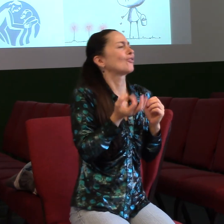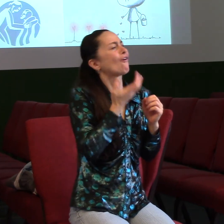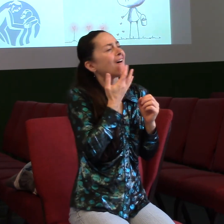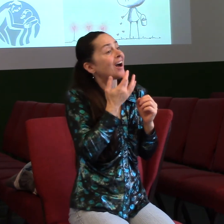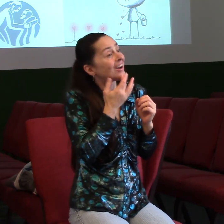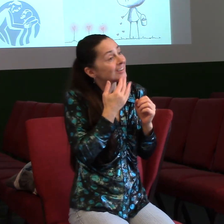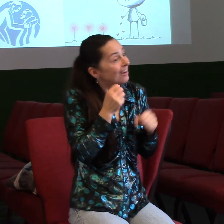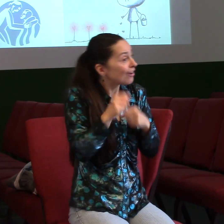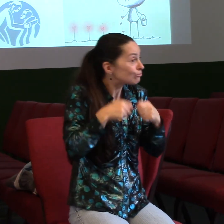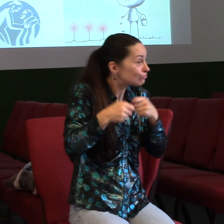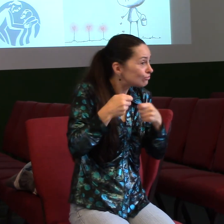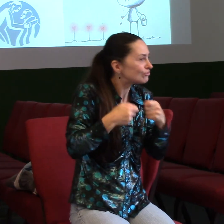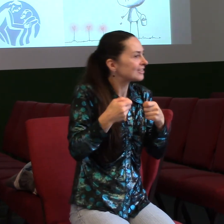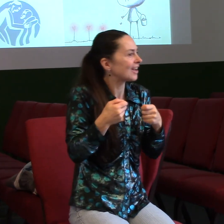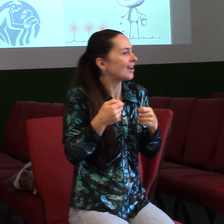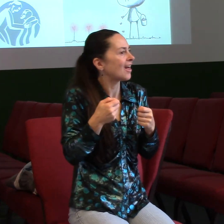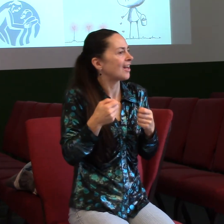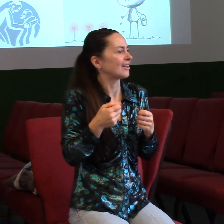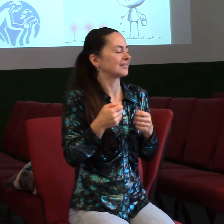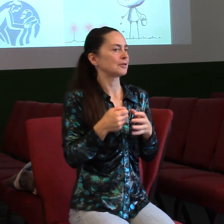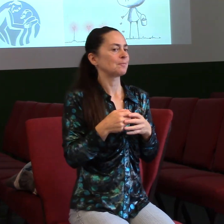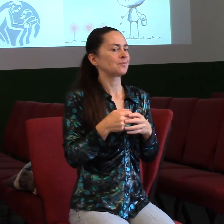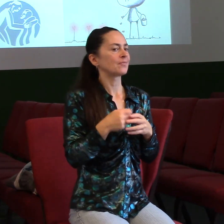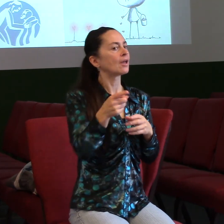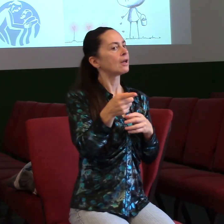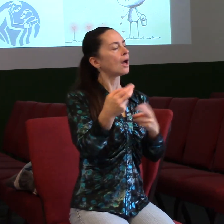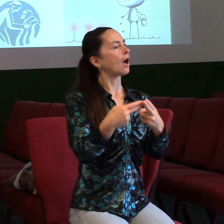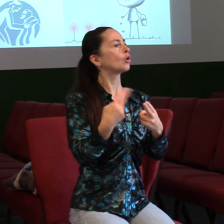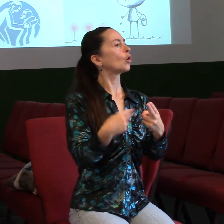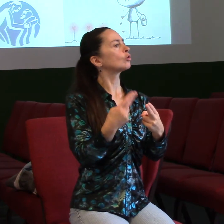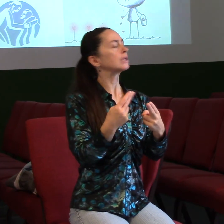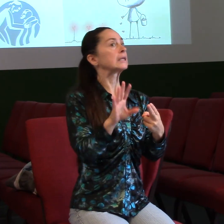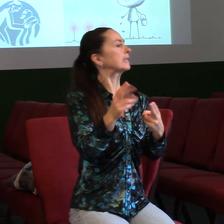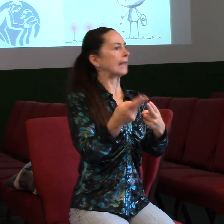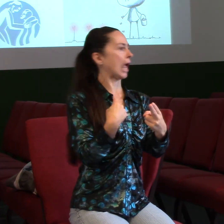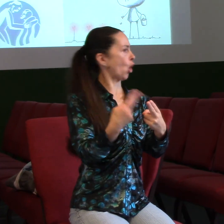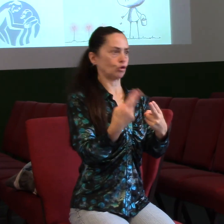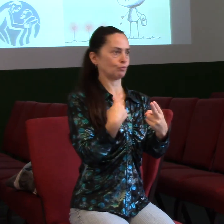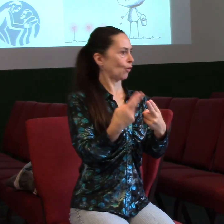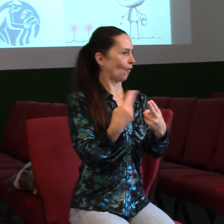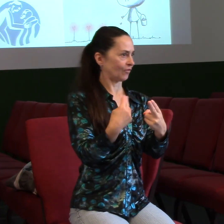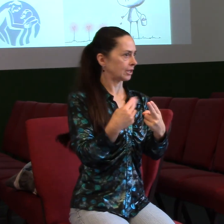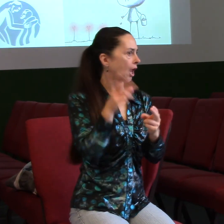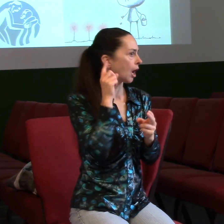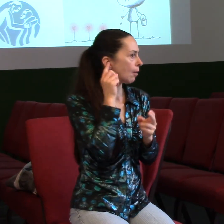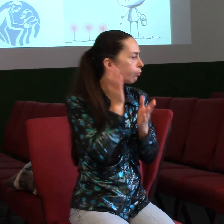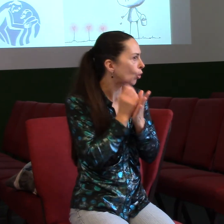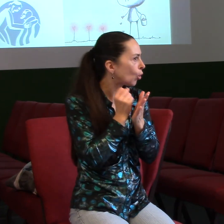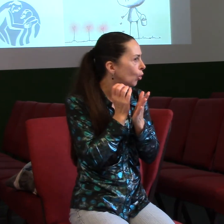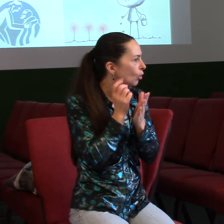vstoupit. A on mi většinou toho času jenom naslouchal, pozbuzoval, ale jenom párkrát zbokl